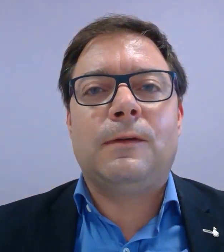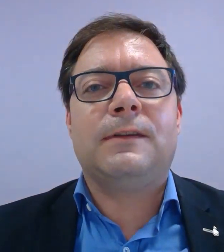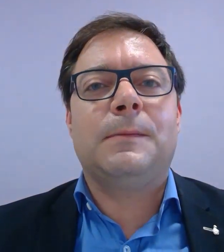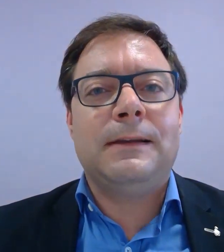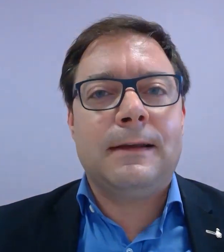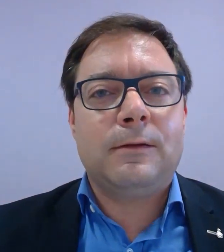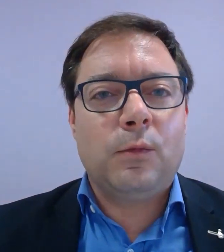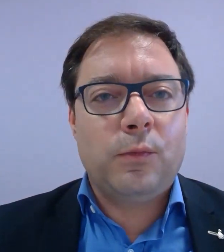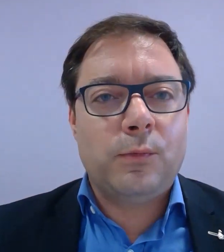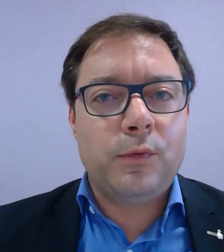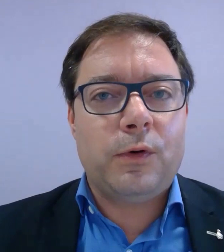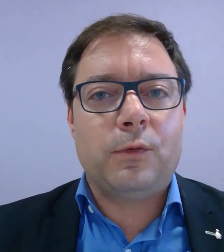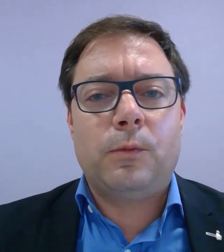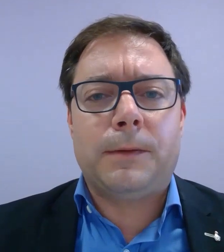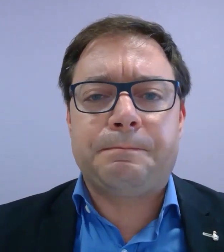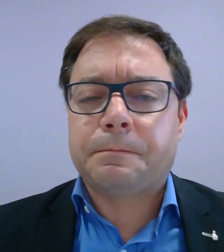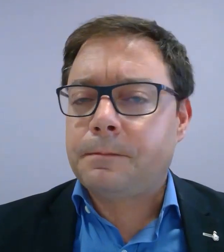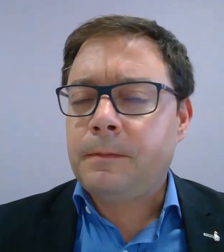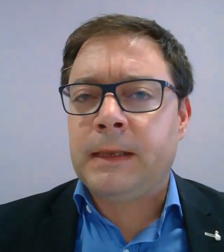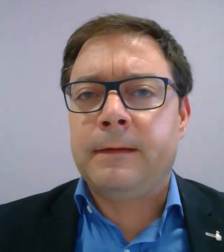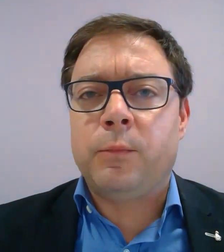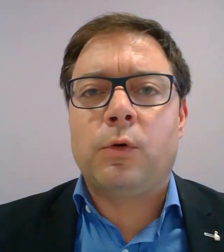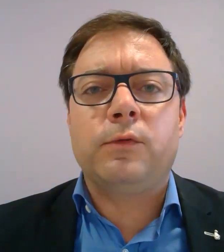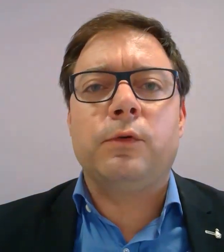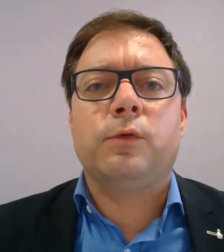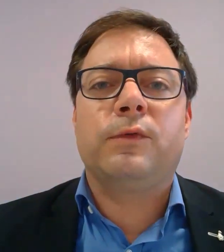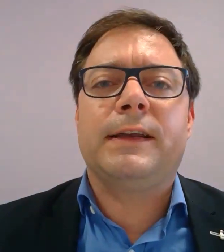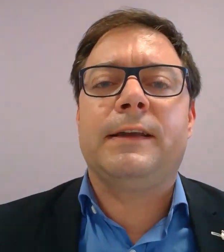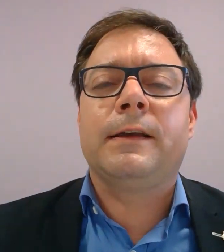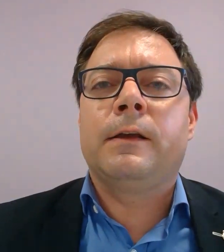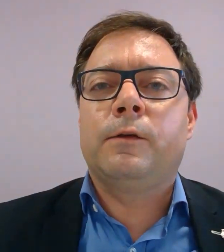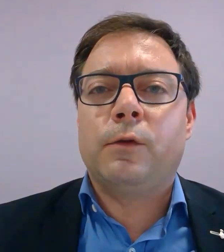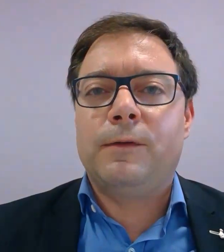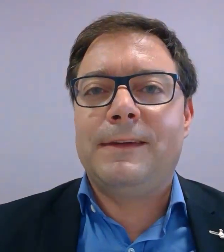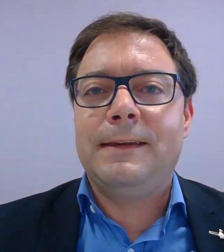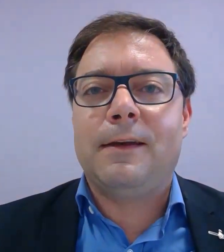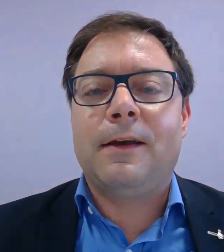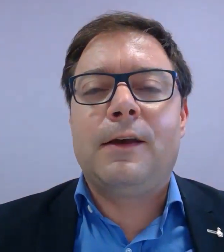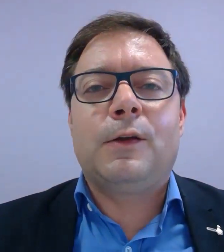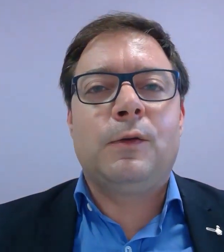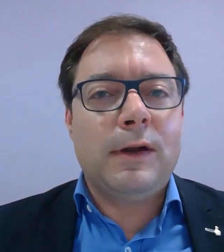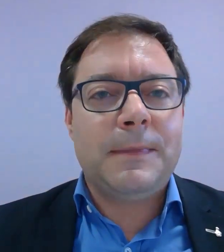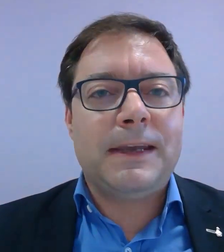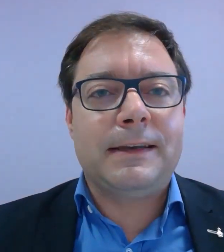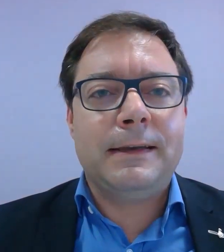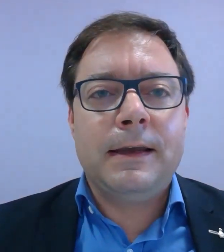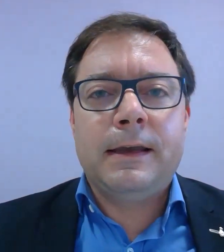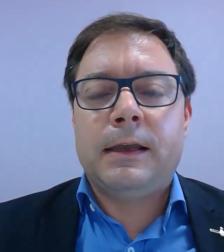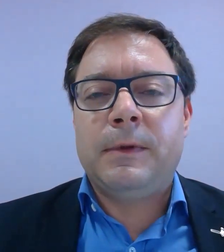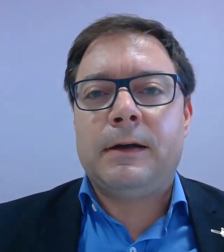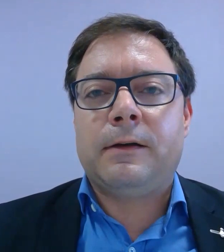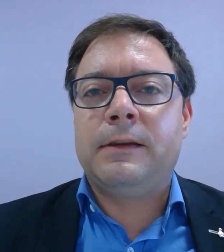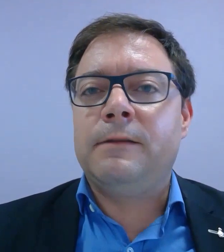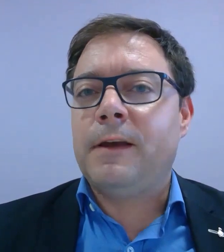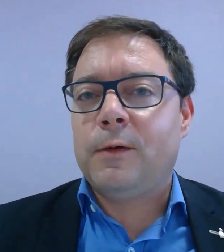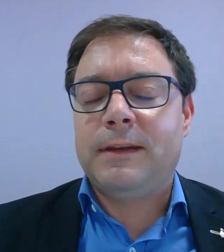sensibilisation pour le plus grand nombre. Et c'est pourquoi vous retrouverez sur le site de la mairie, eh bien, différentes